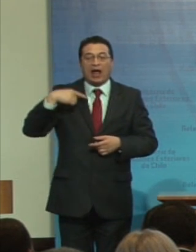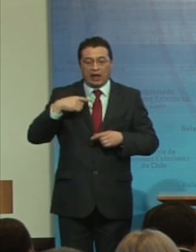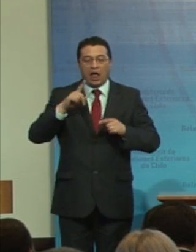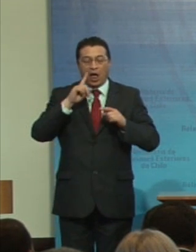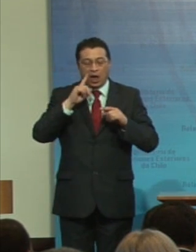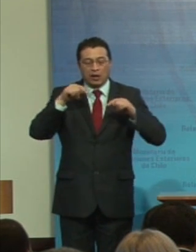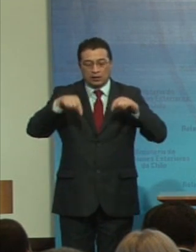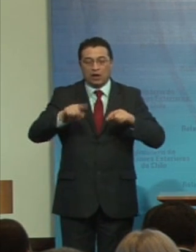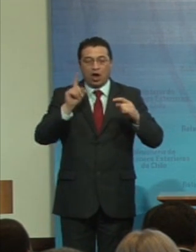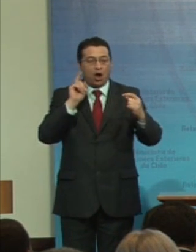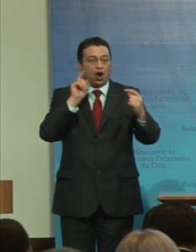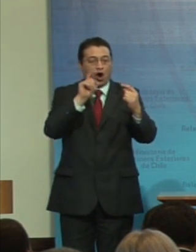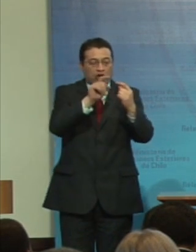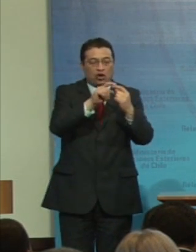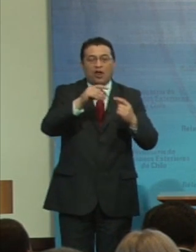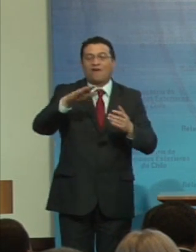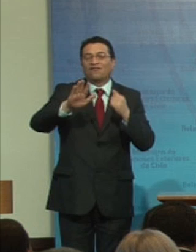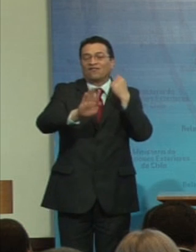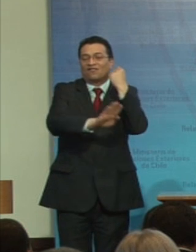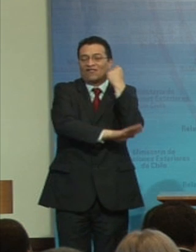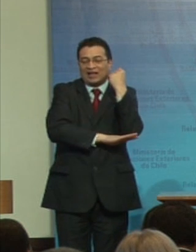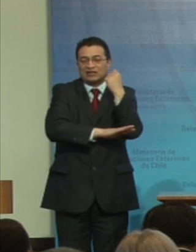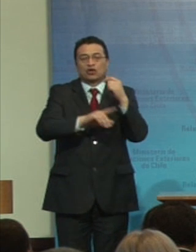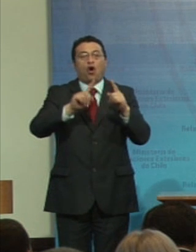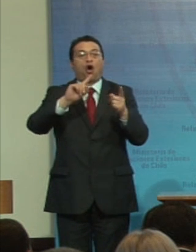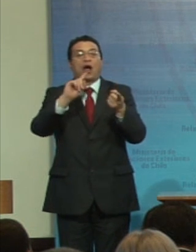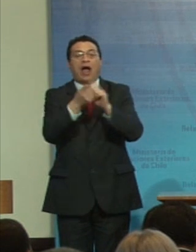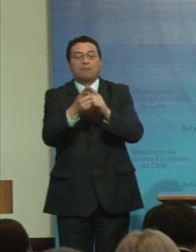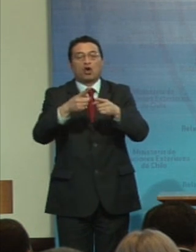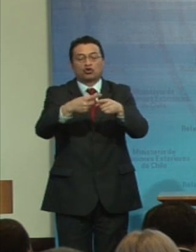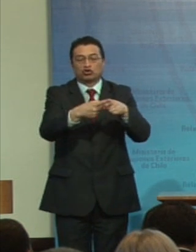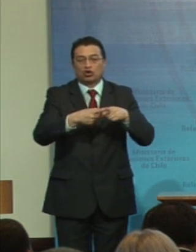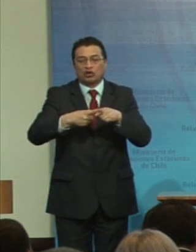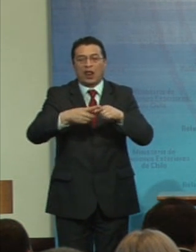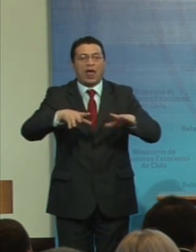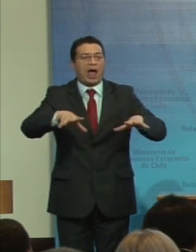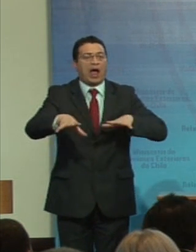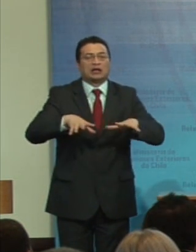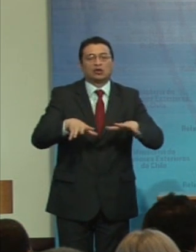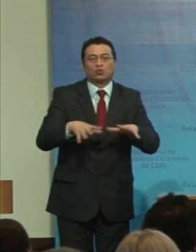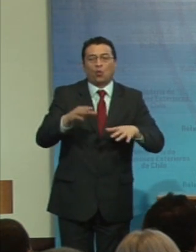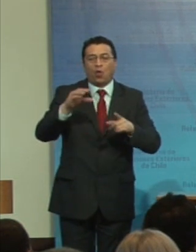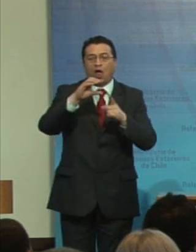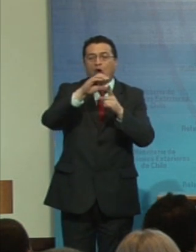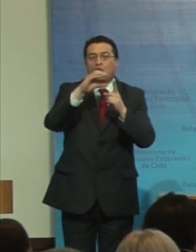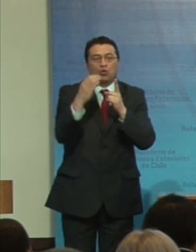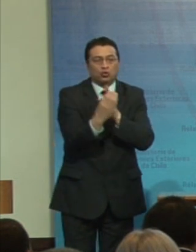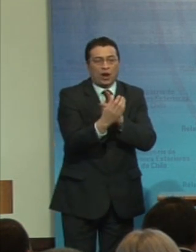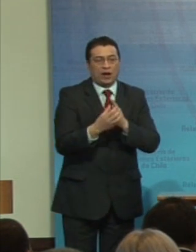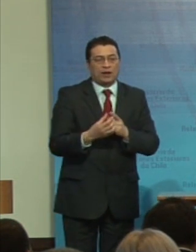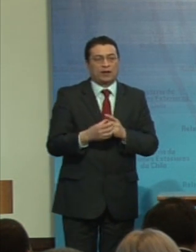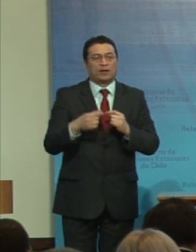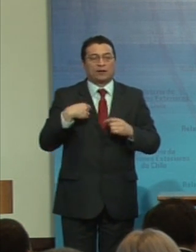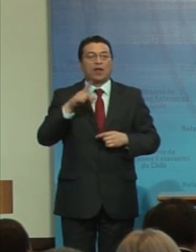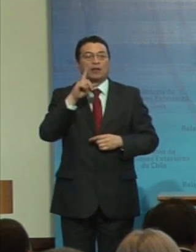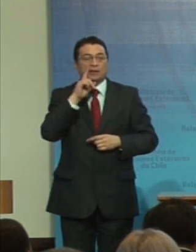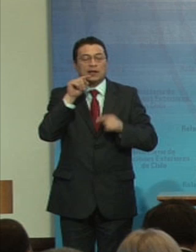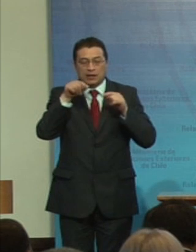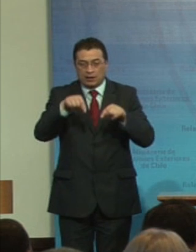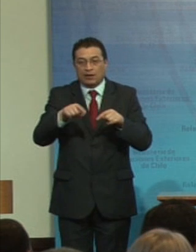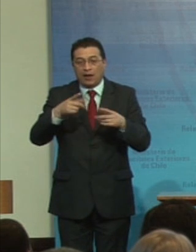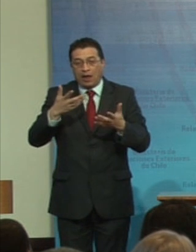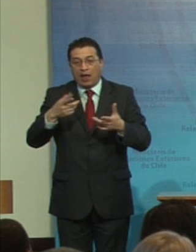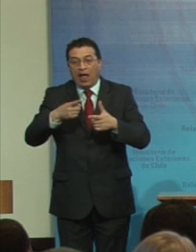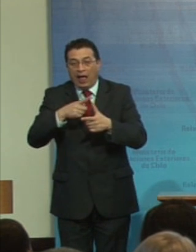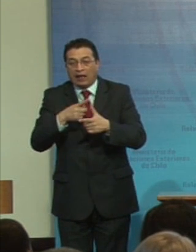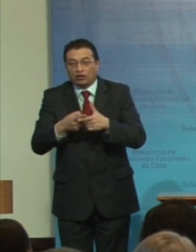conector básico para los cambios sociales actitudinales culturales que impliquen entonces